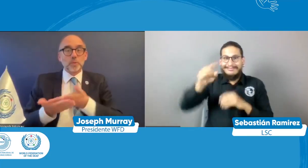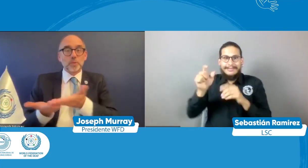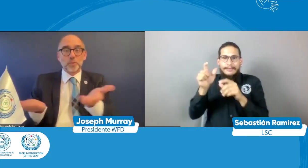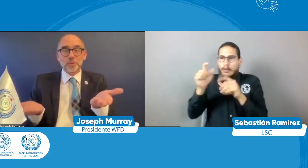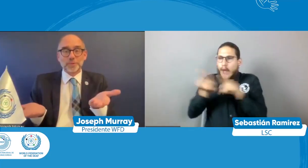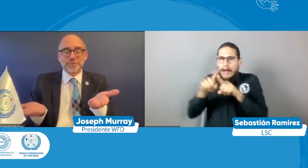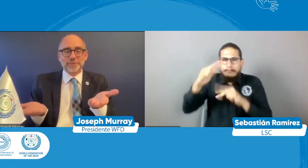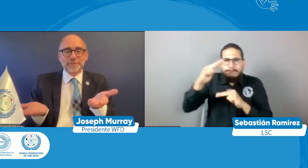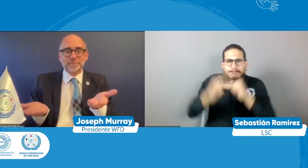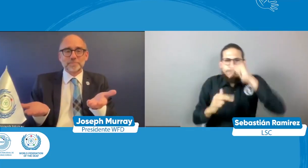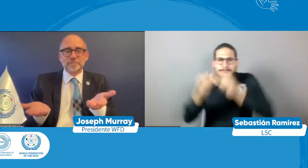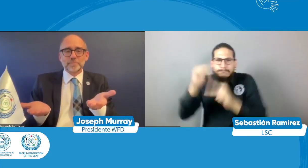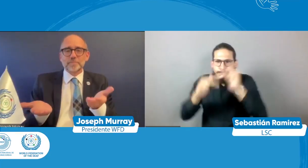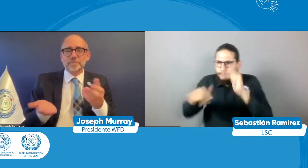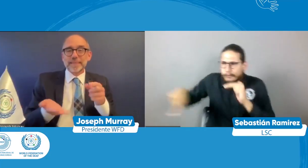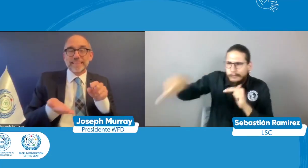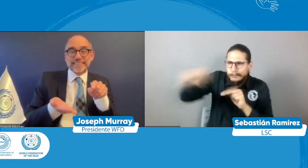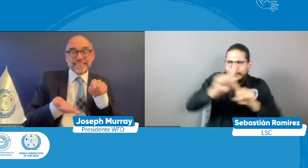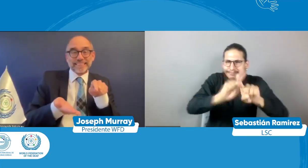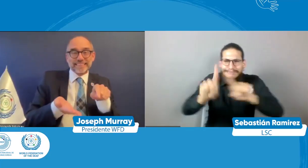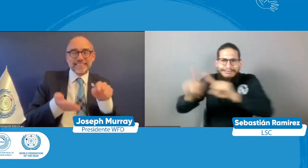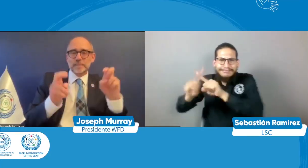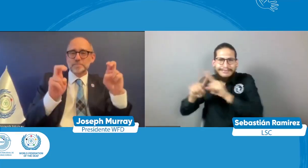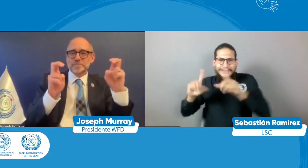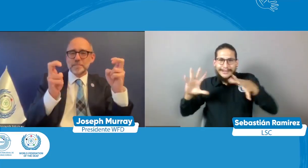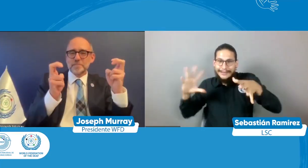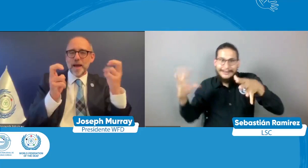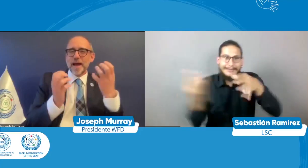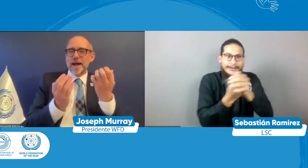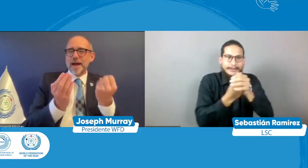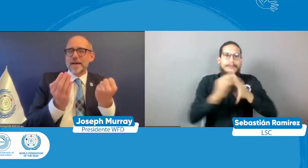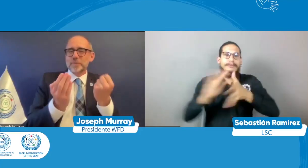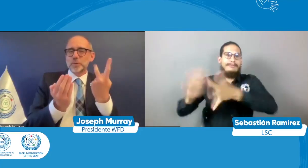es construyendo comunidades sordas inclusivas para todos